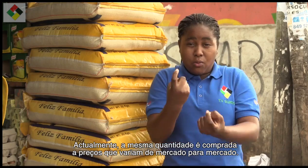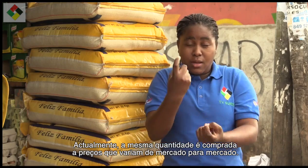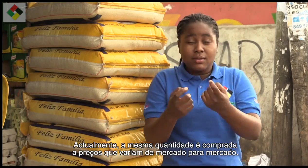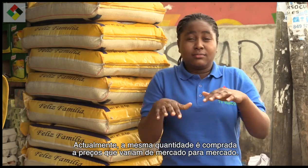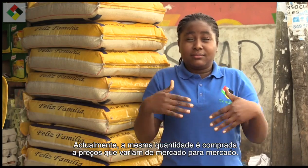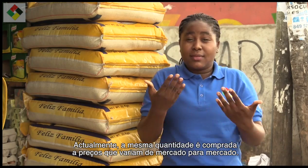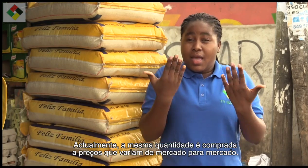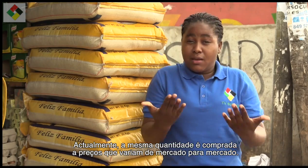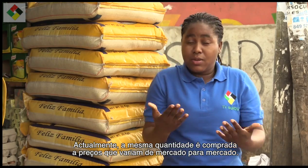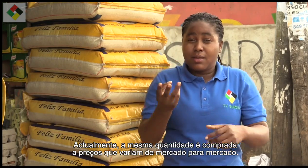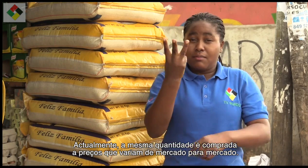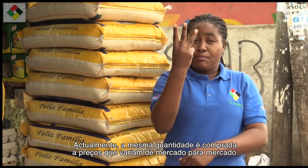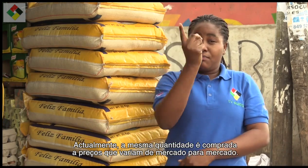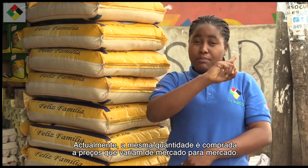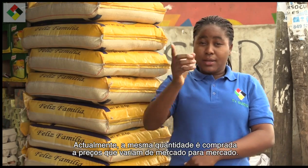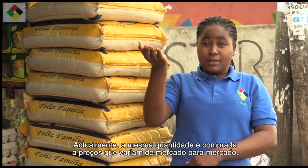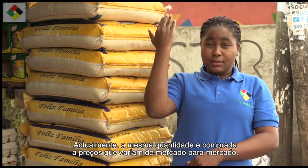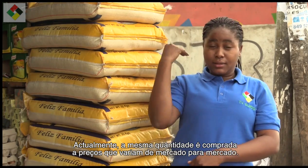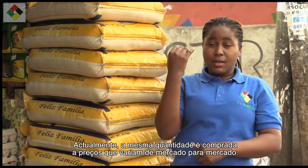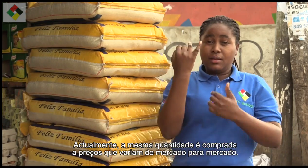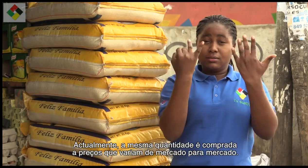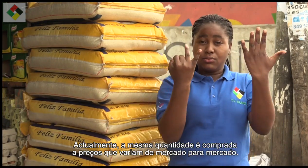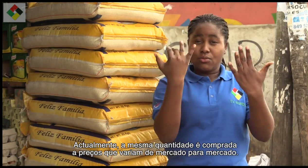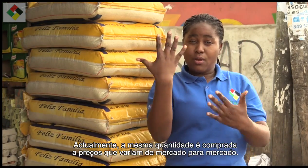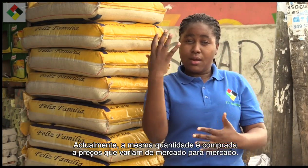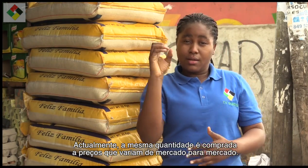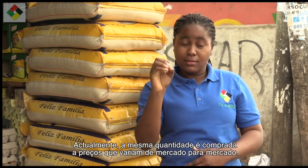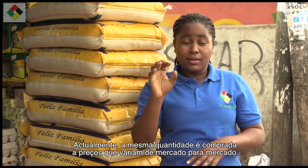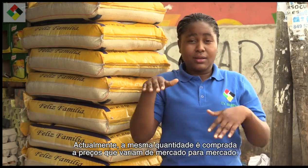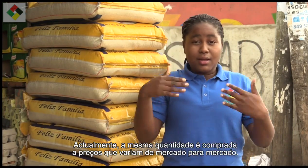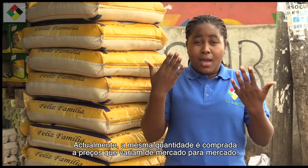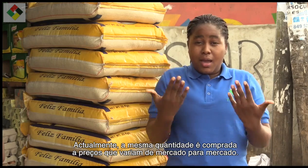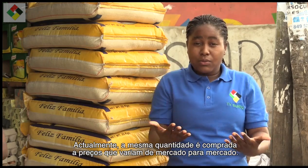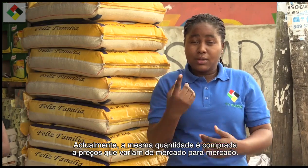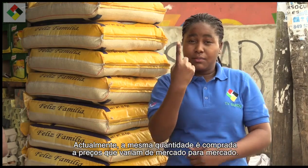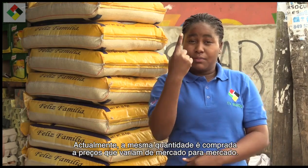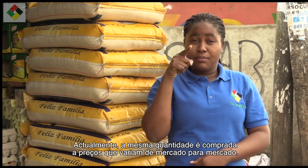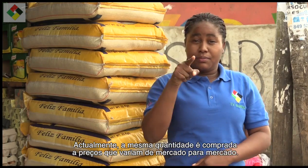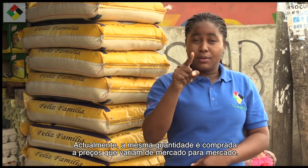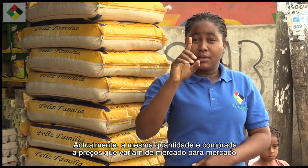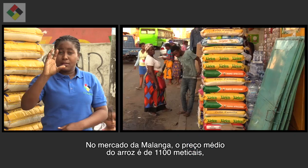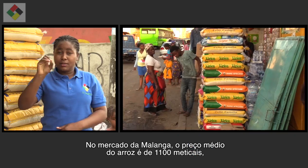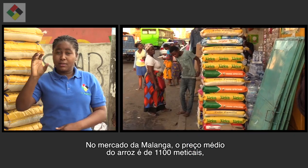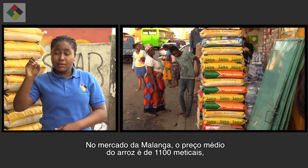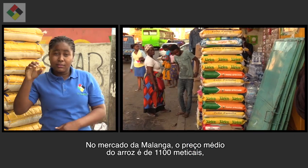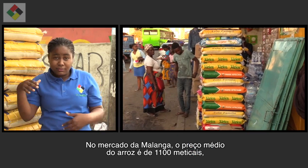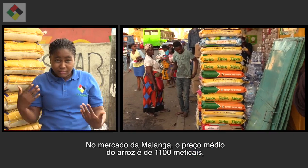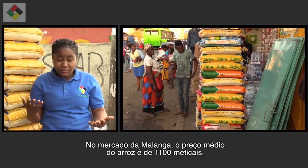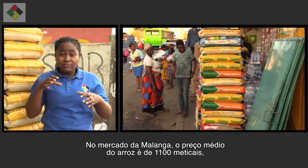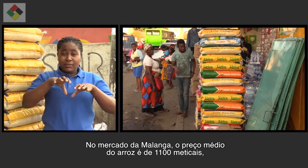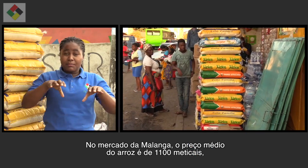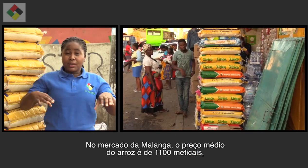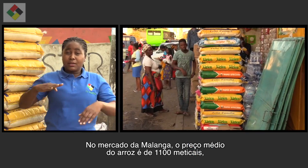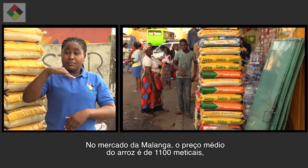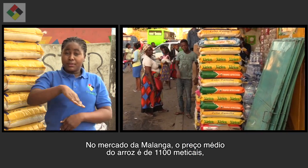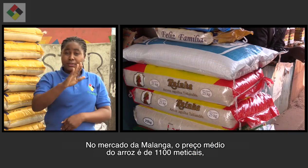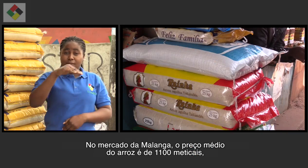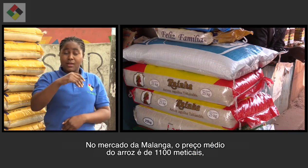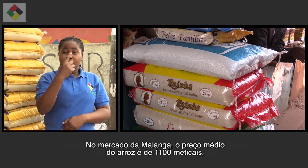Atualmente, a mesma quantidade é comprada a preços que variam de mercado para mercado. Na Malanga, por exemplo, o preço